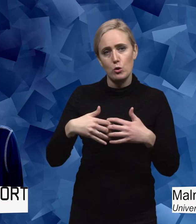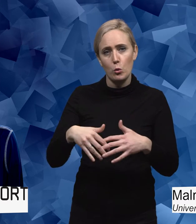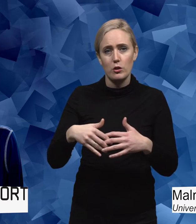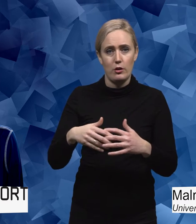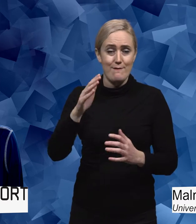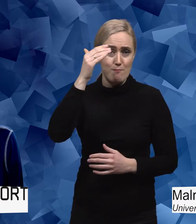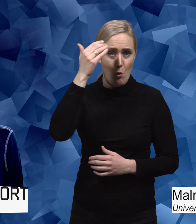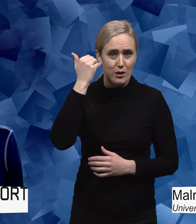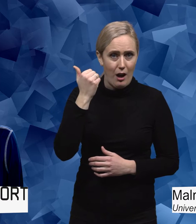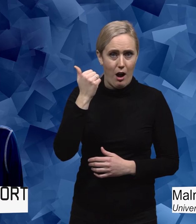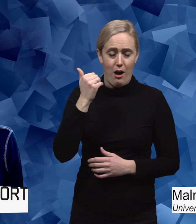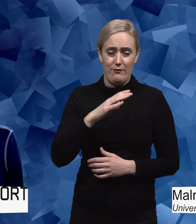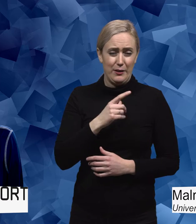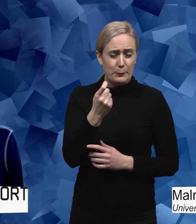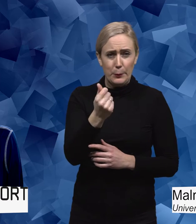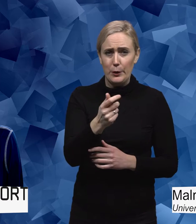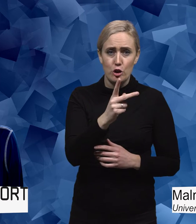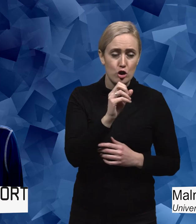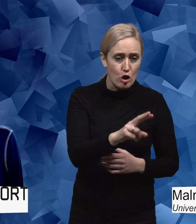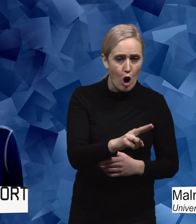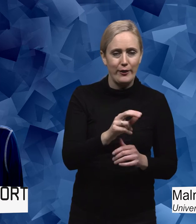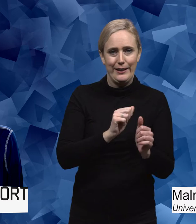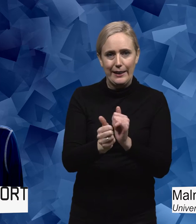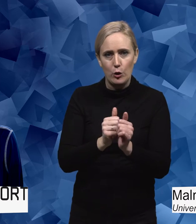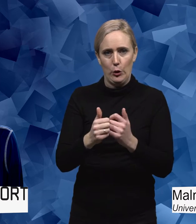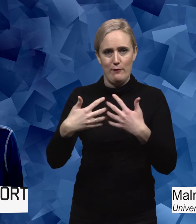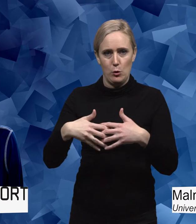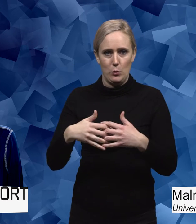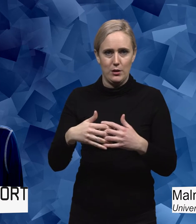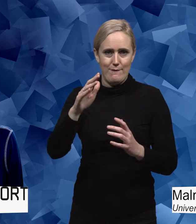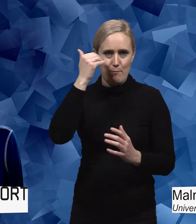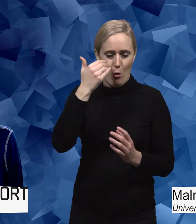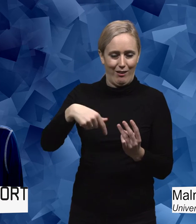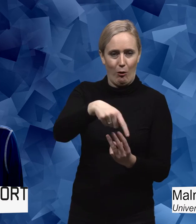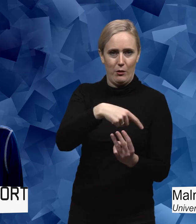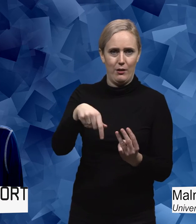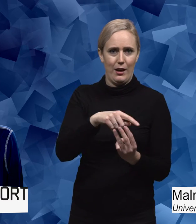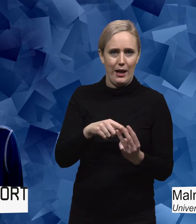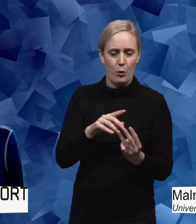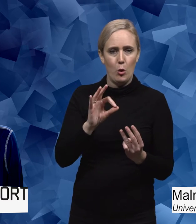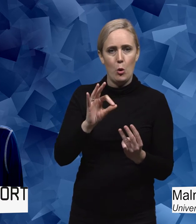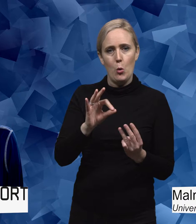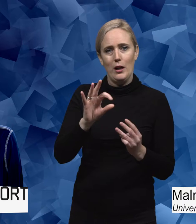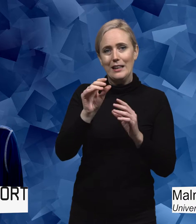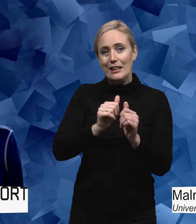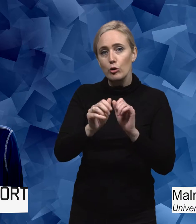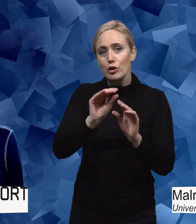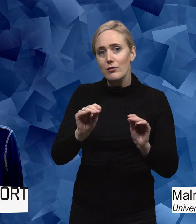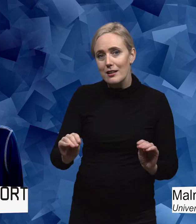lite skrivet om kön, idrott och funktionsförmåga. Eller idrottsundervisning och funktionsförmåga. Men hur